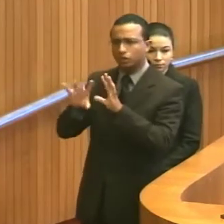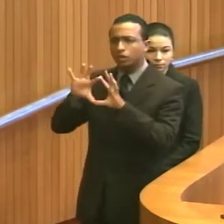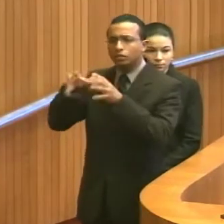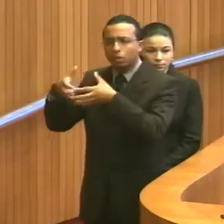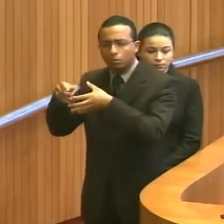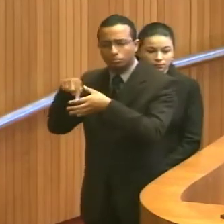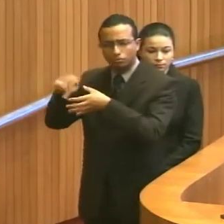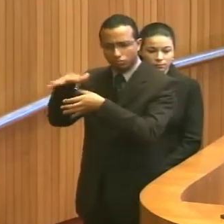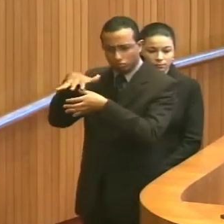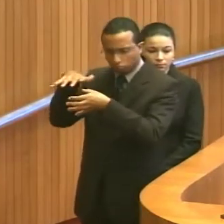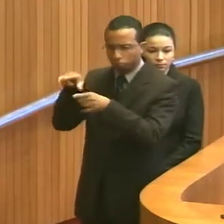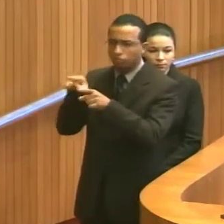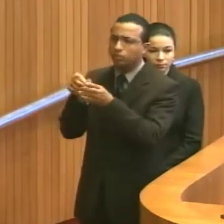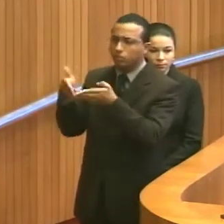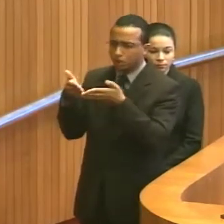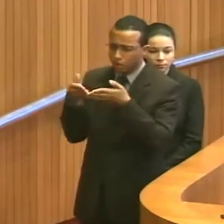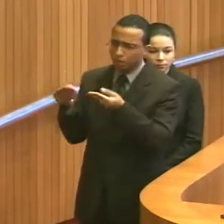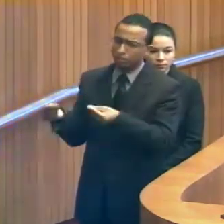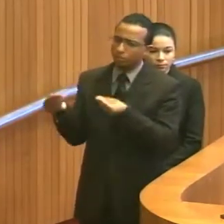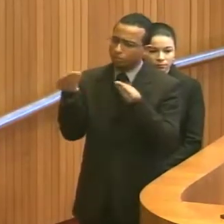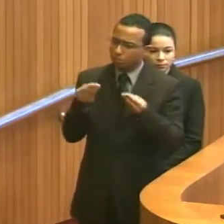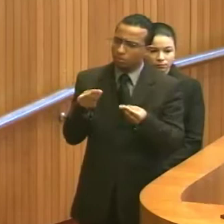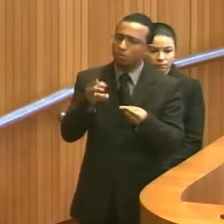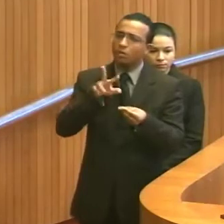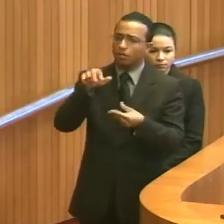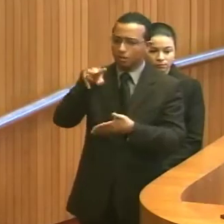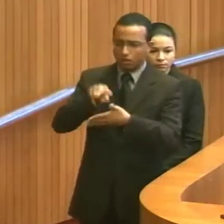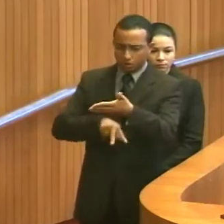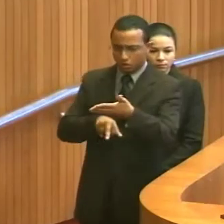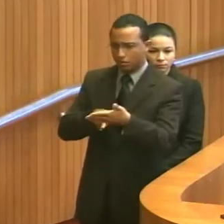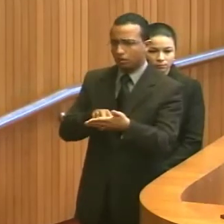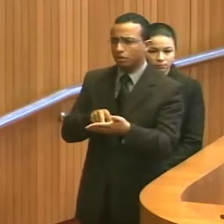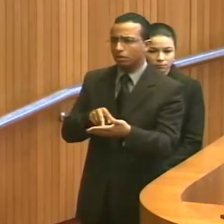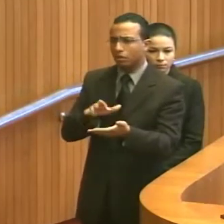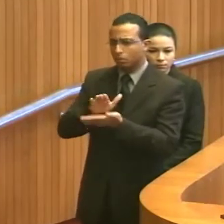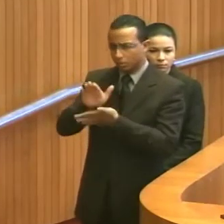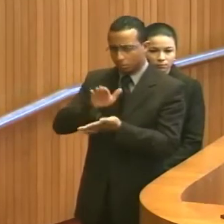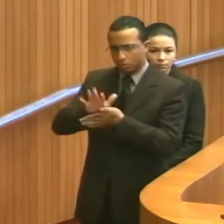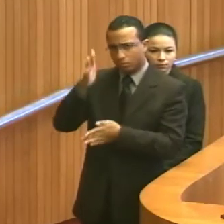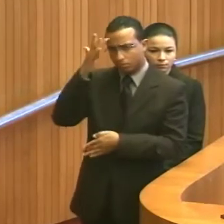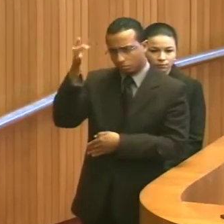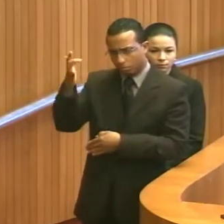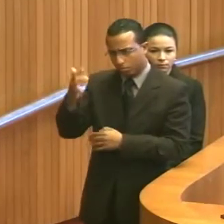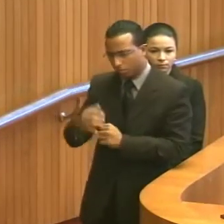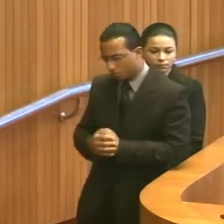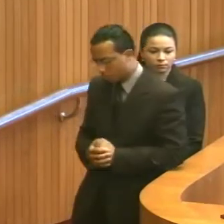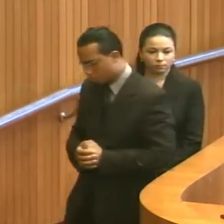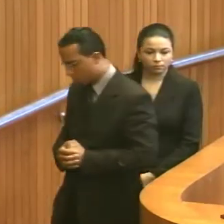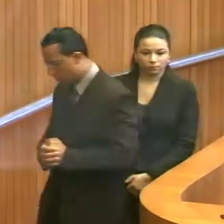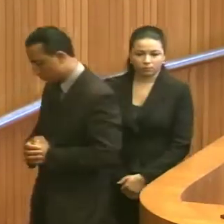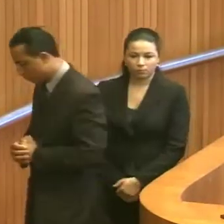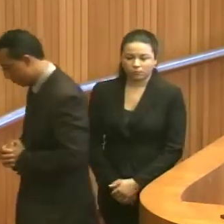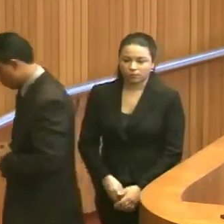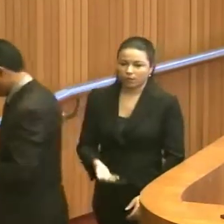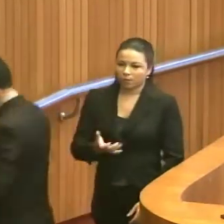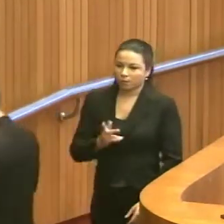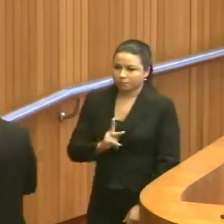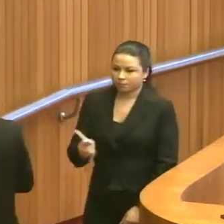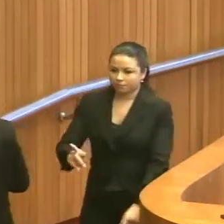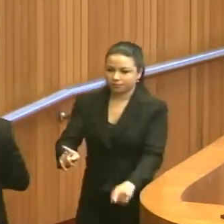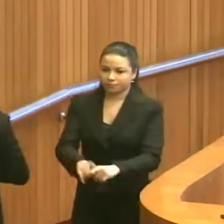Humanos, e o requerimento, presidente, já está para ser lido, portanto, publicado amanhã. E queria, presidente,